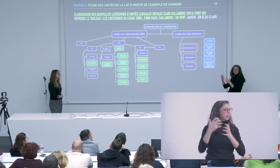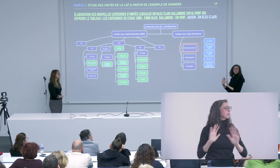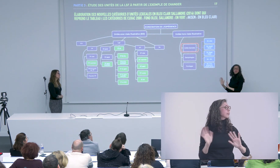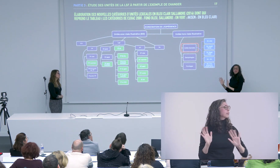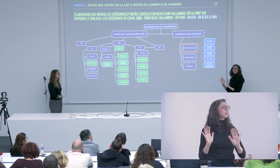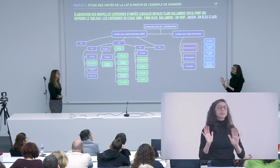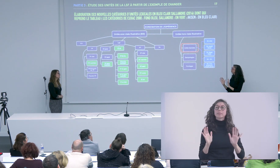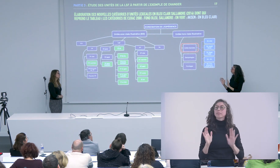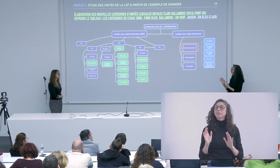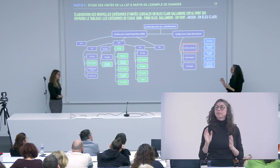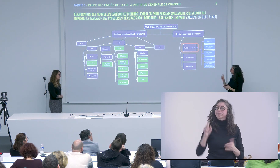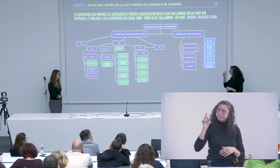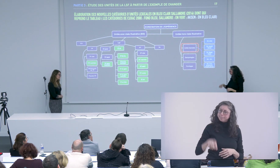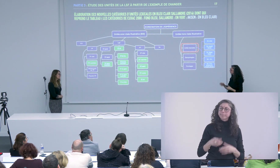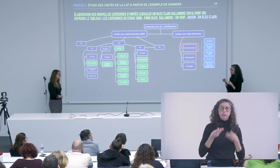il y a forcément